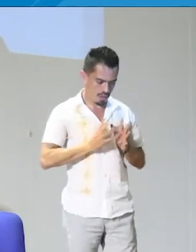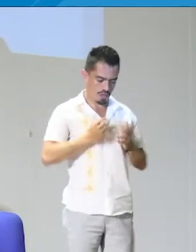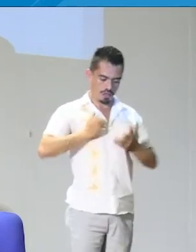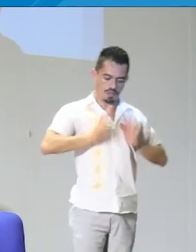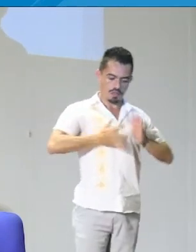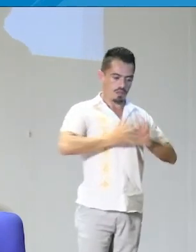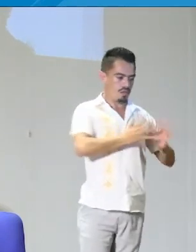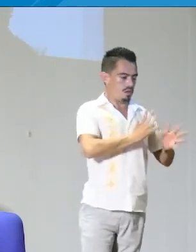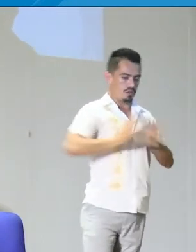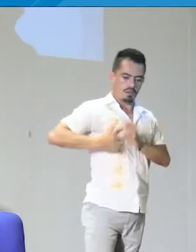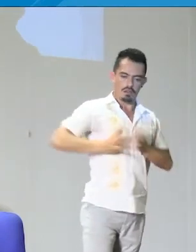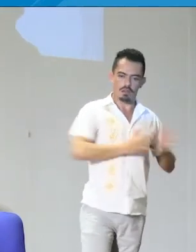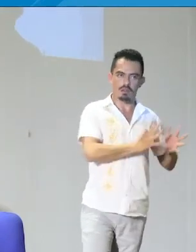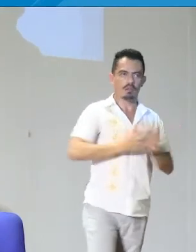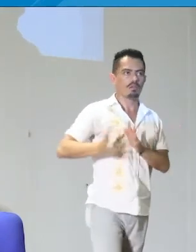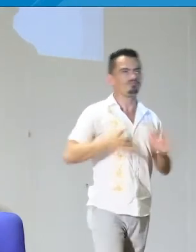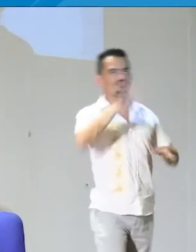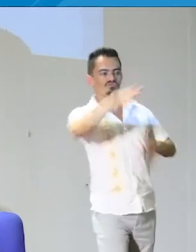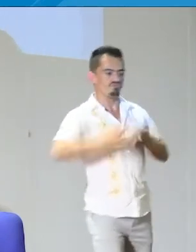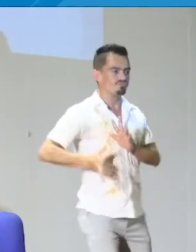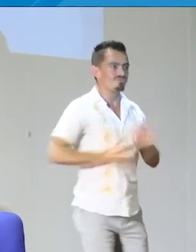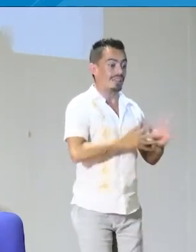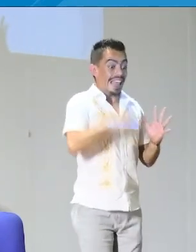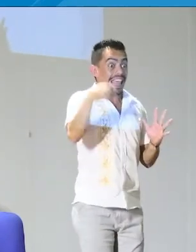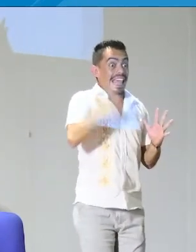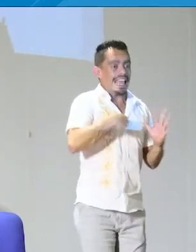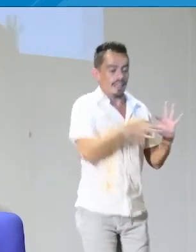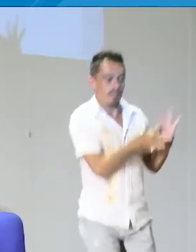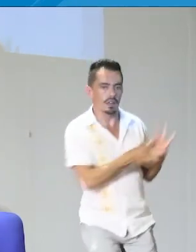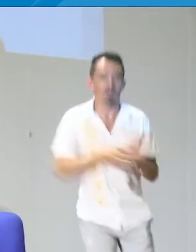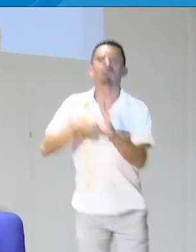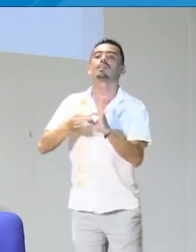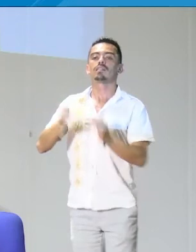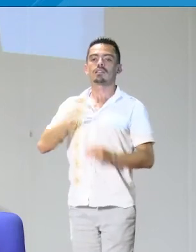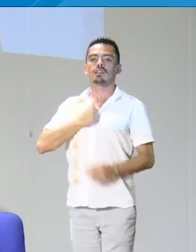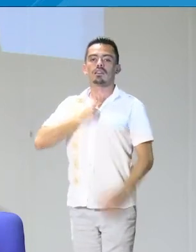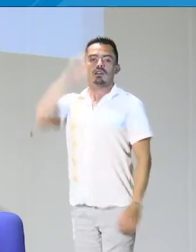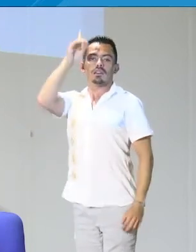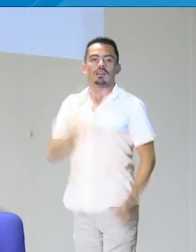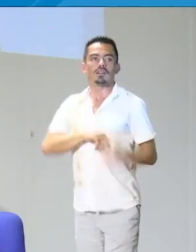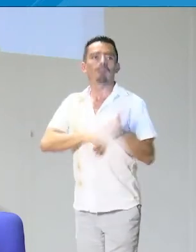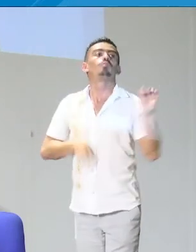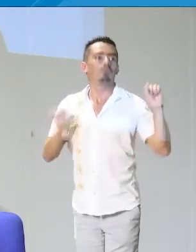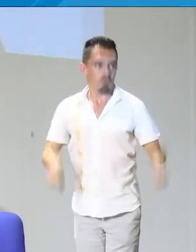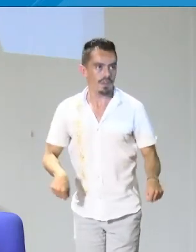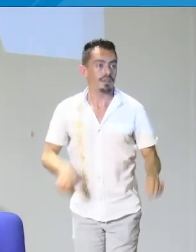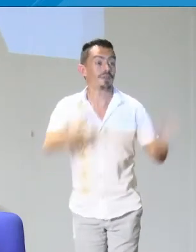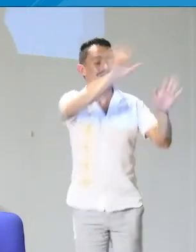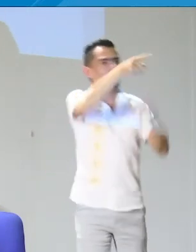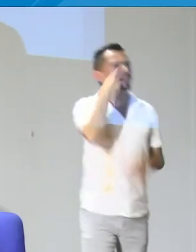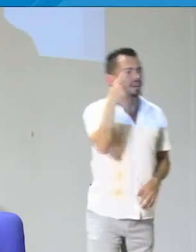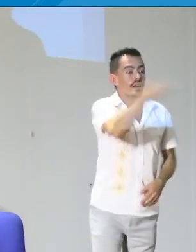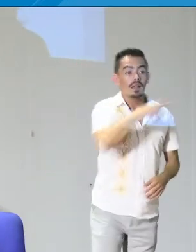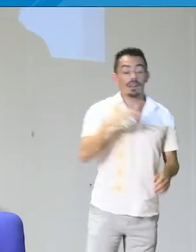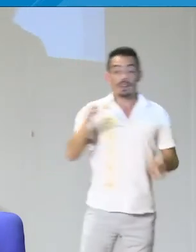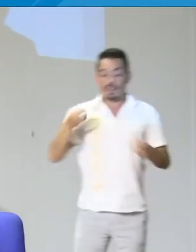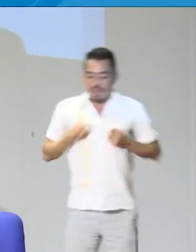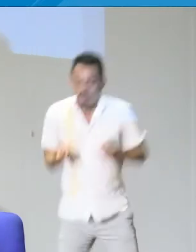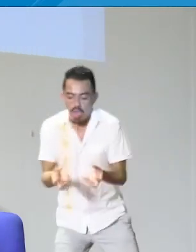esto es, este input es lo que le va a permitir el autorreconocimiento en su lengua a los jóvenes sordos y posteriormente su